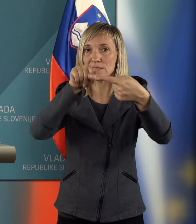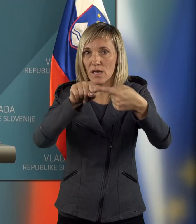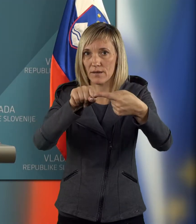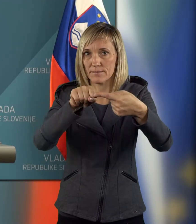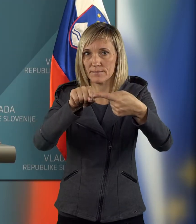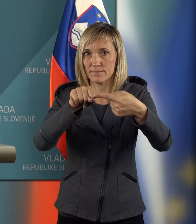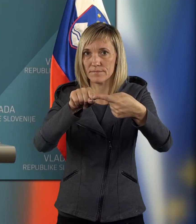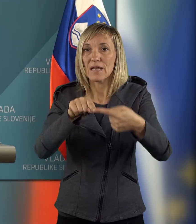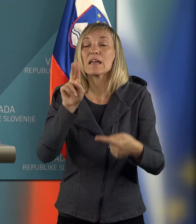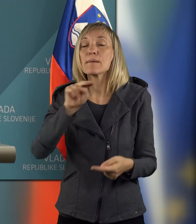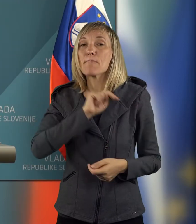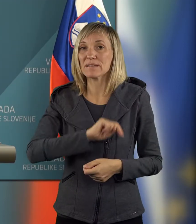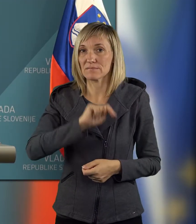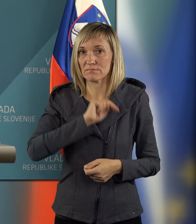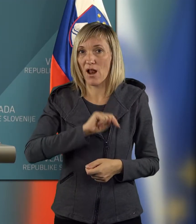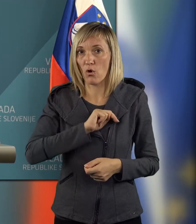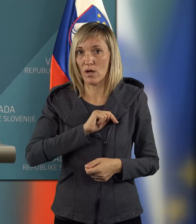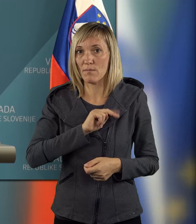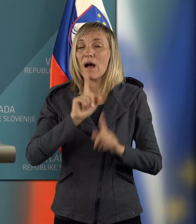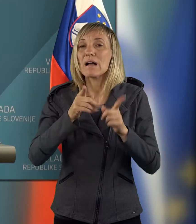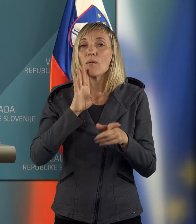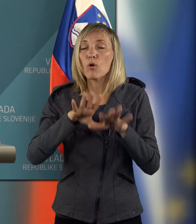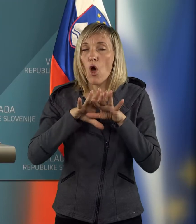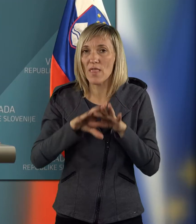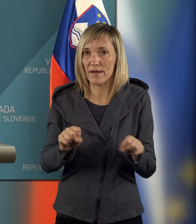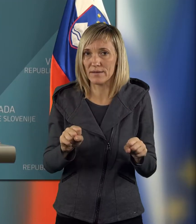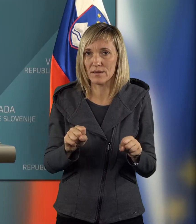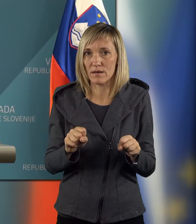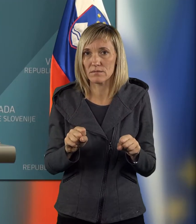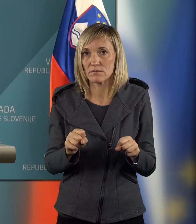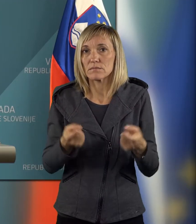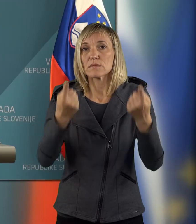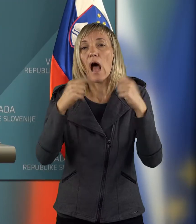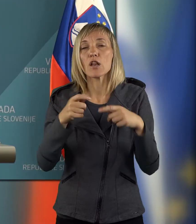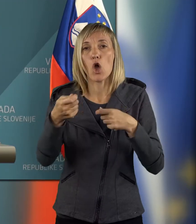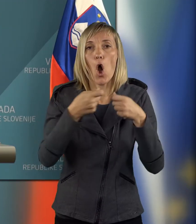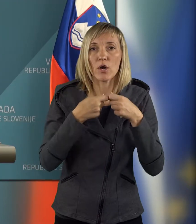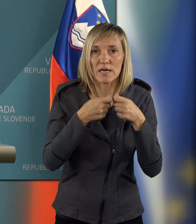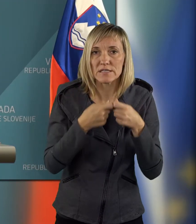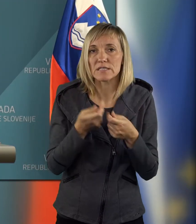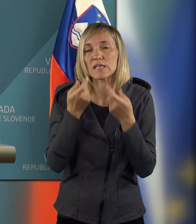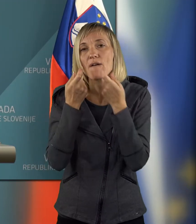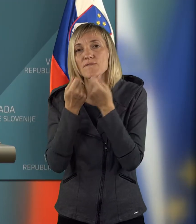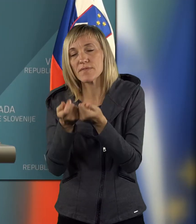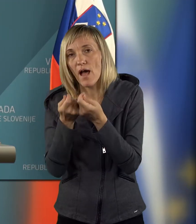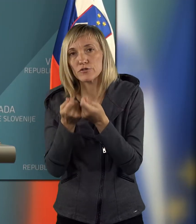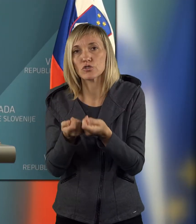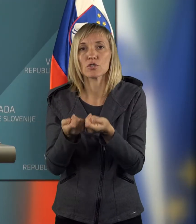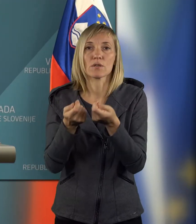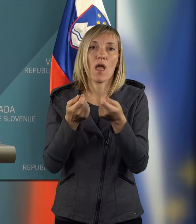in zadožitvami, kaj bodo postorili bodi si organizacijske, finančne,